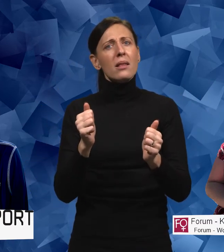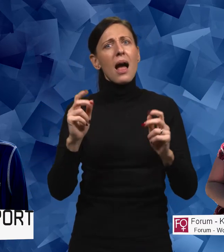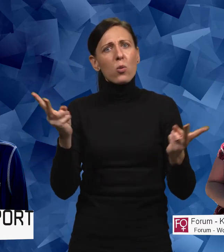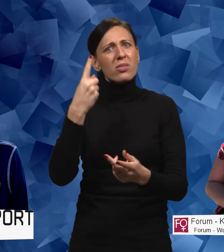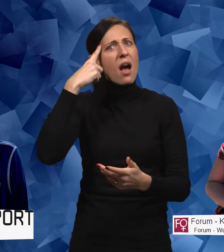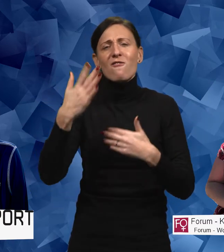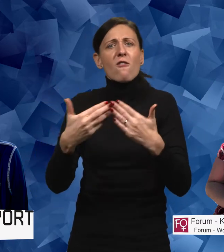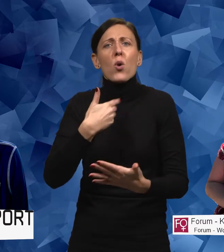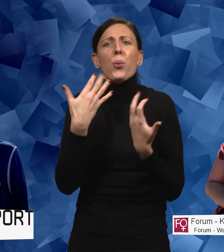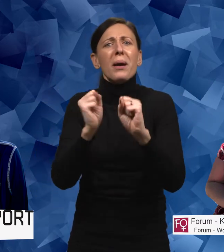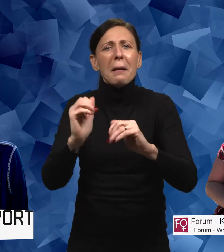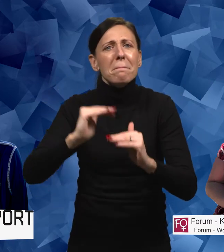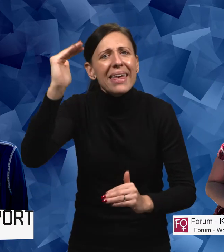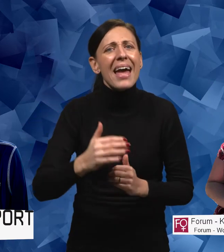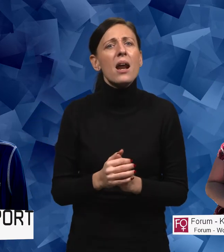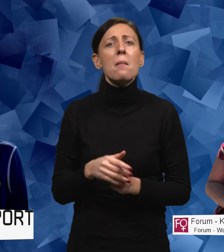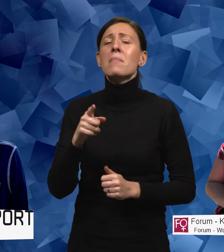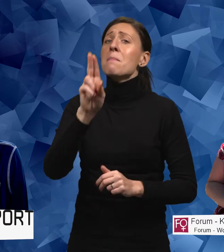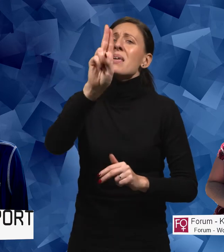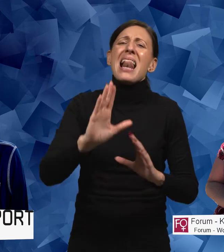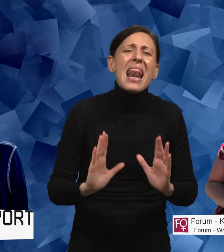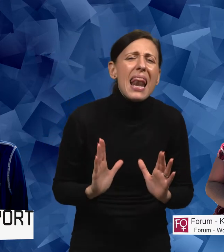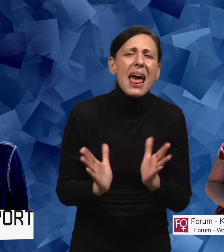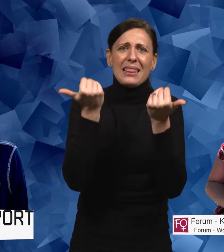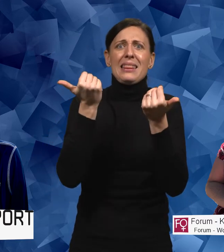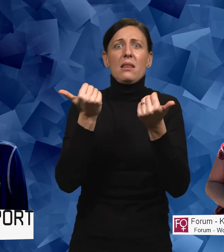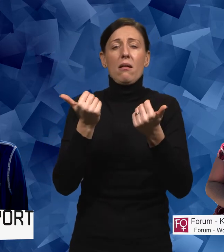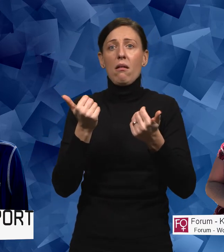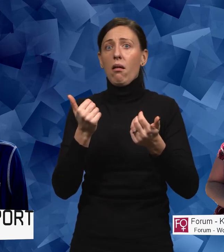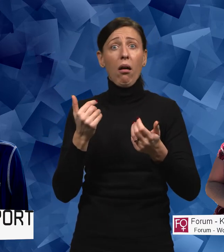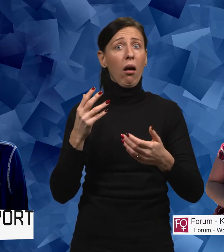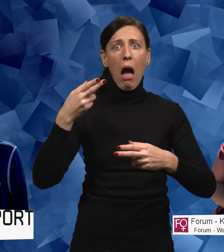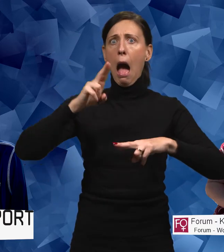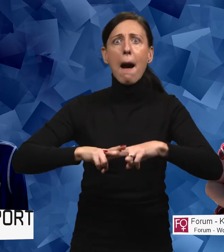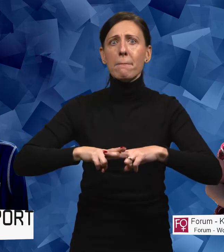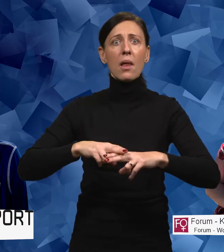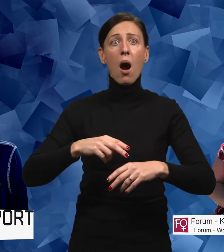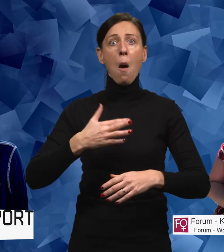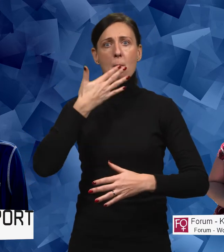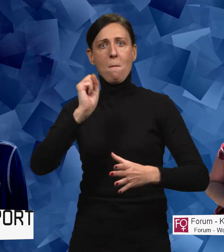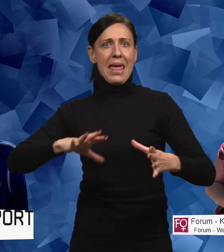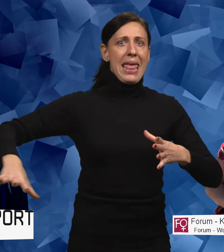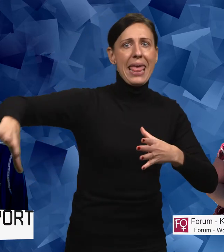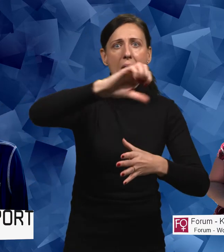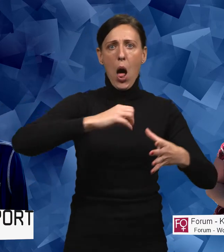varför gjorde vi inte ännu mer? Men det är väldigt lätt att hamna i. Att prata om hela gruppen eller hela